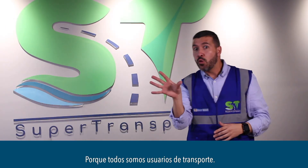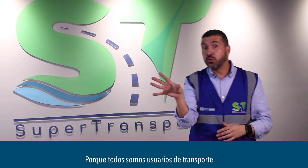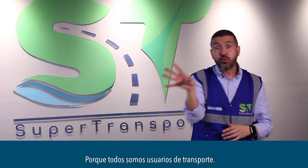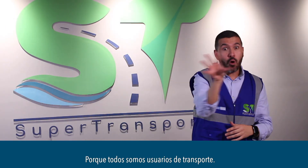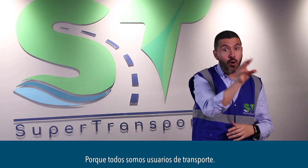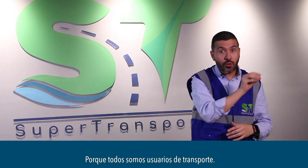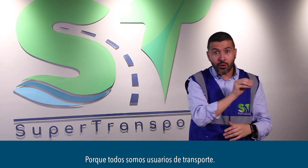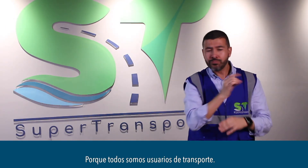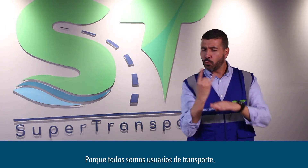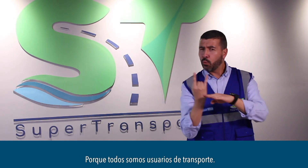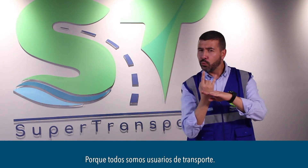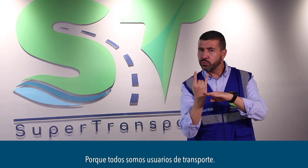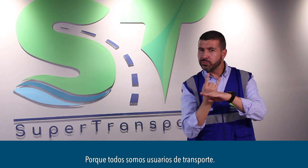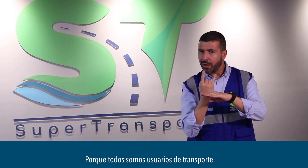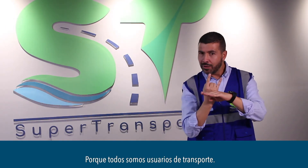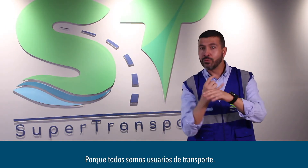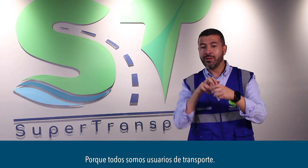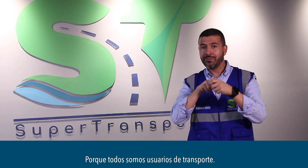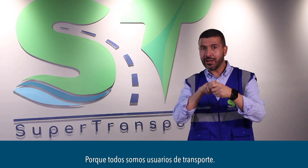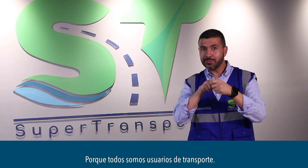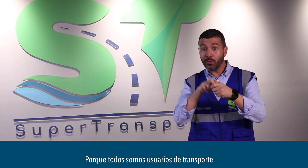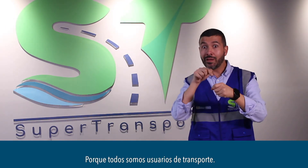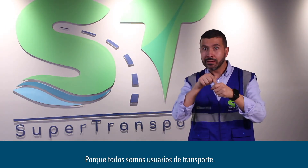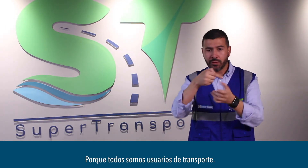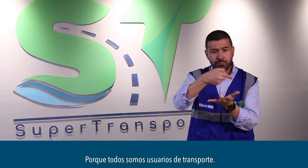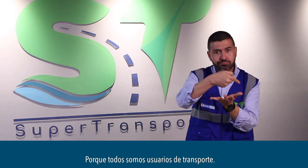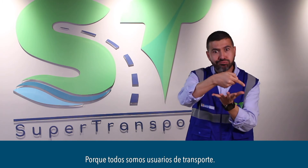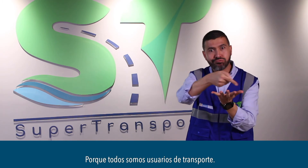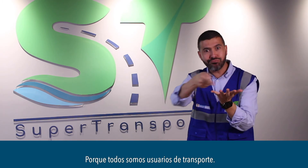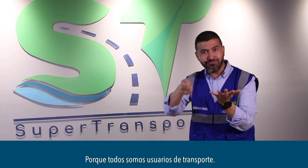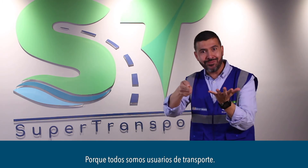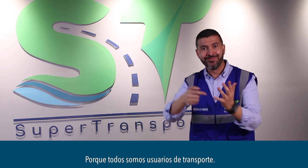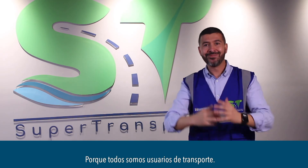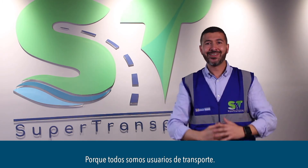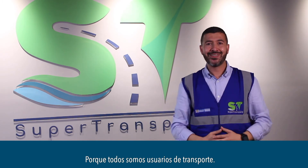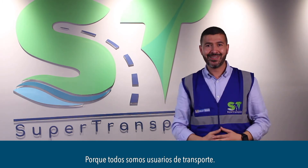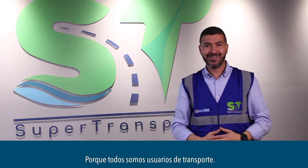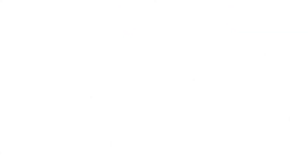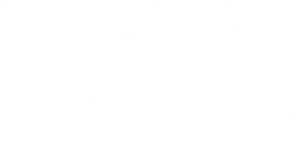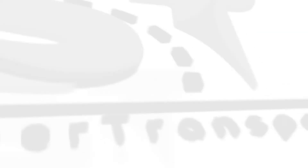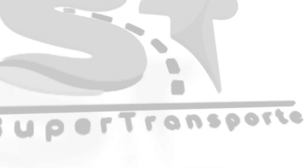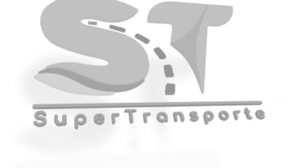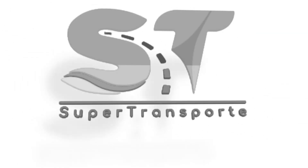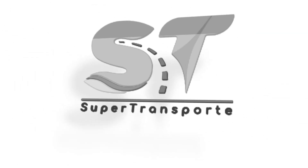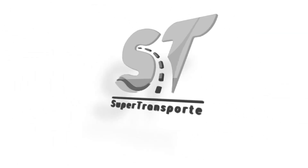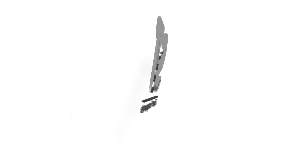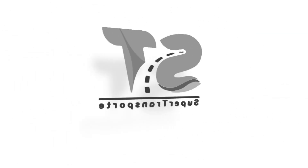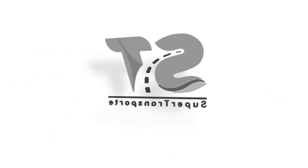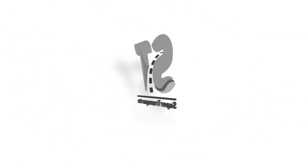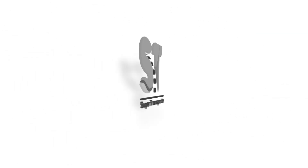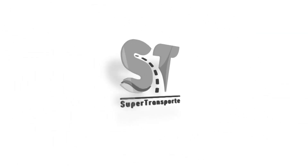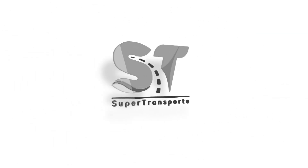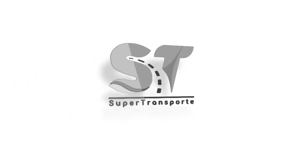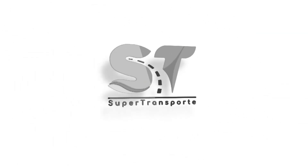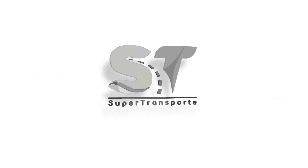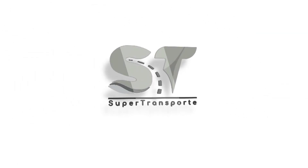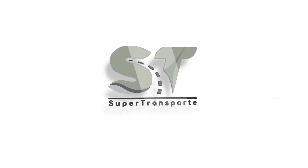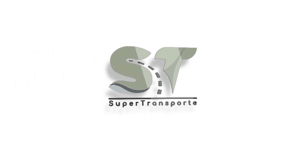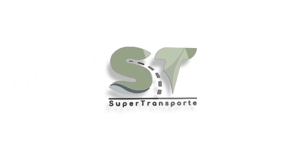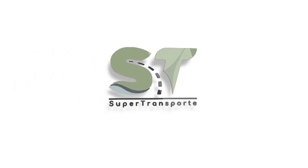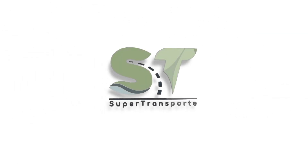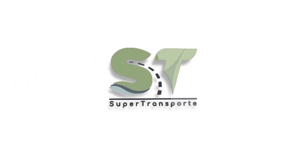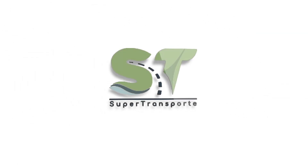porque todos somos usuarios de transporte y y y y